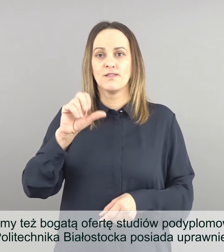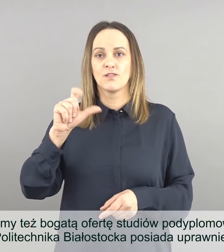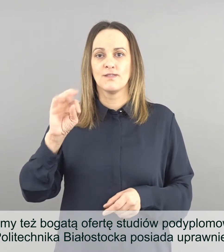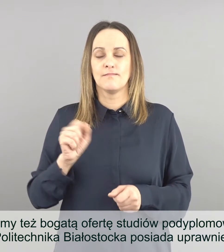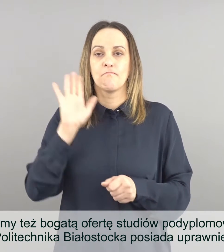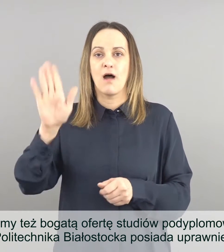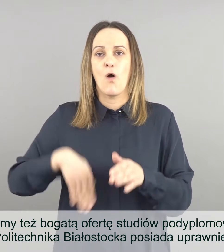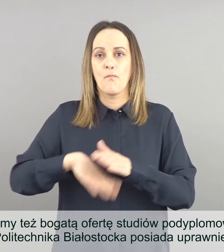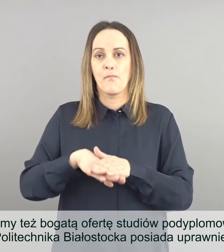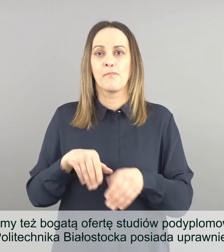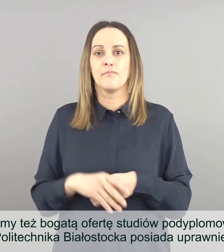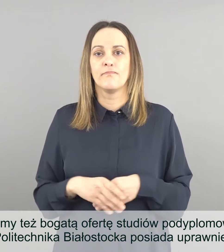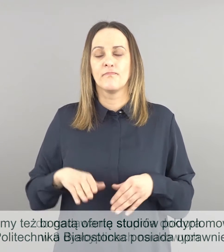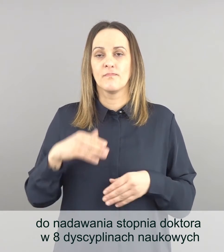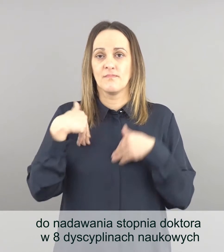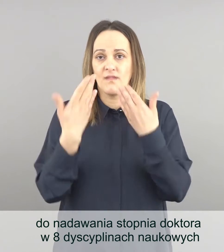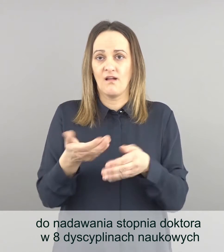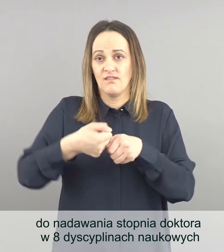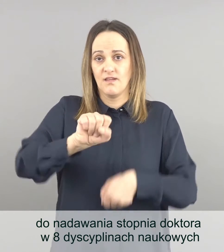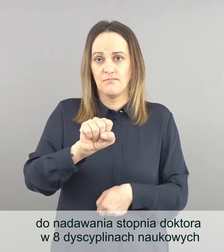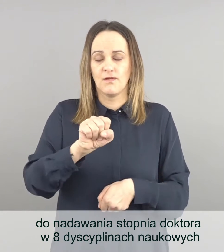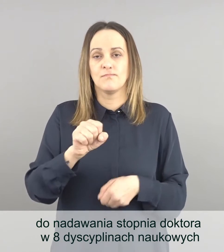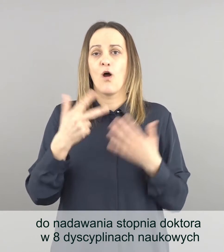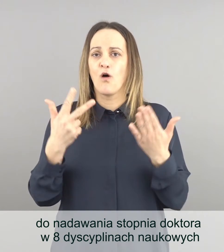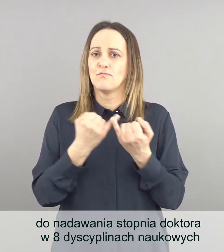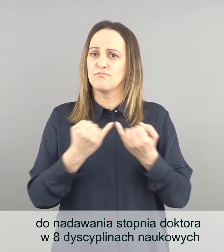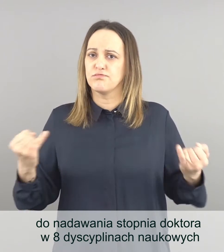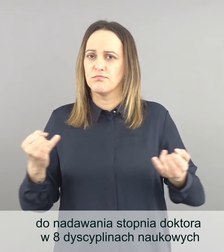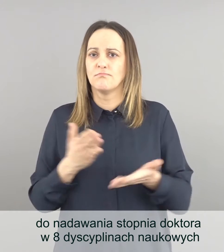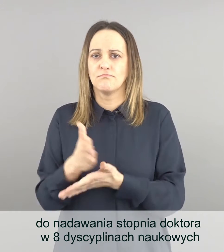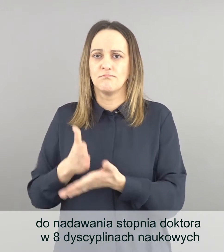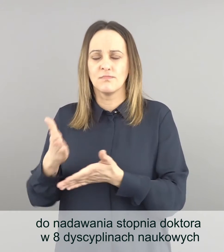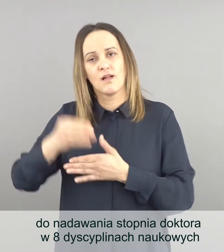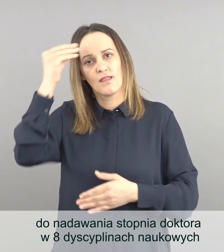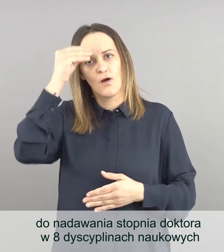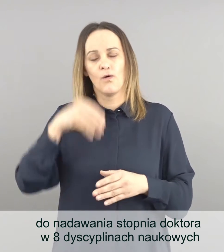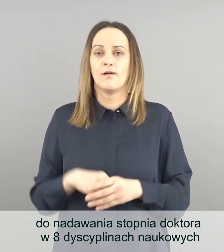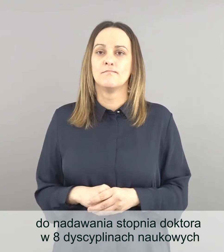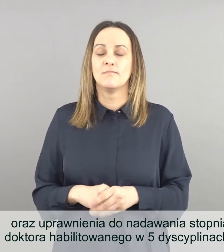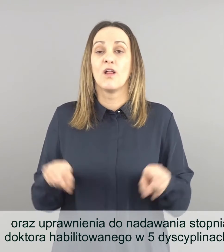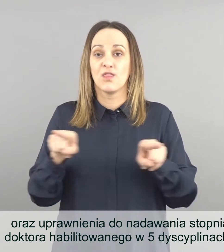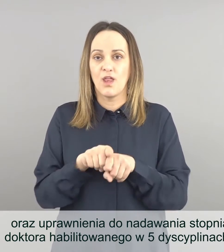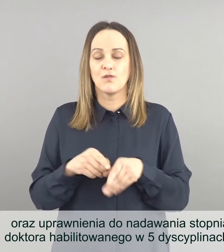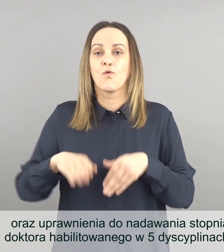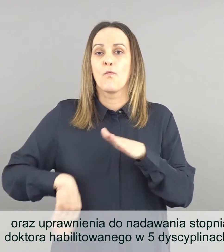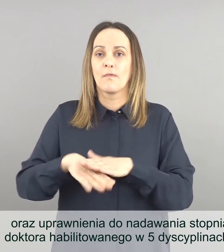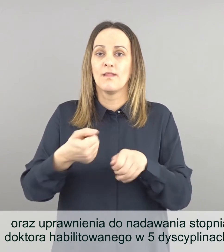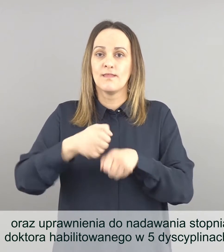Politechnika Białostocka posiada uprawnienia do nadawania stopnia doktora w ośmiu dyscyplinach naukowych oraz